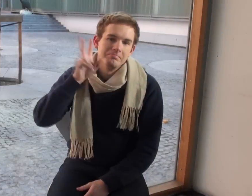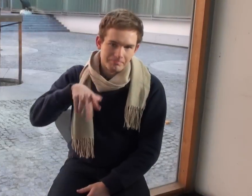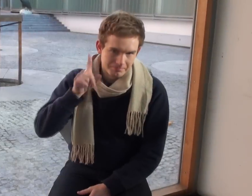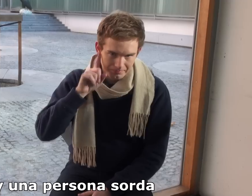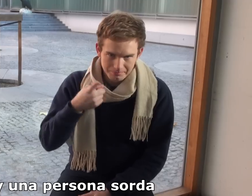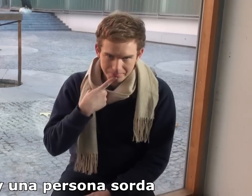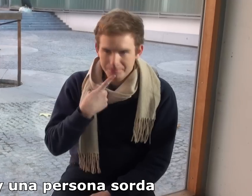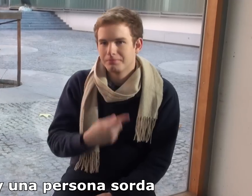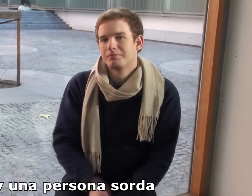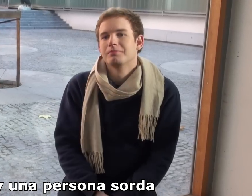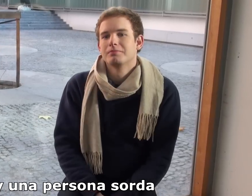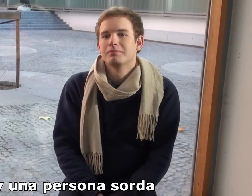Soy una persona sorda.